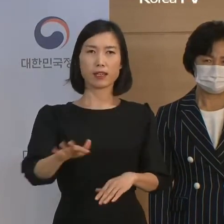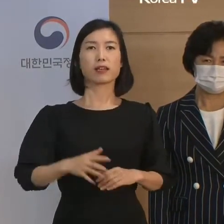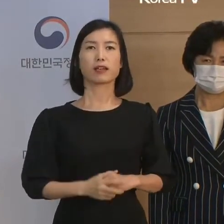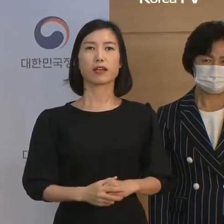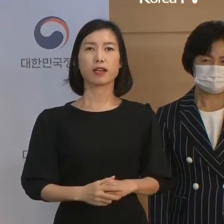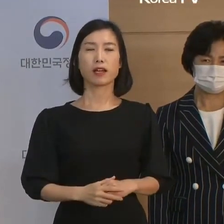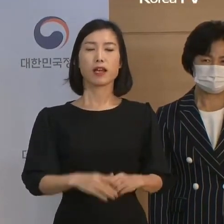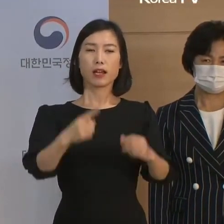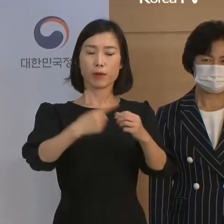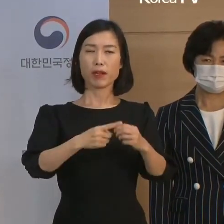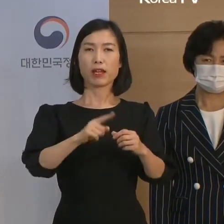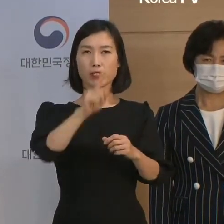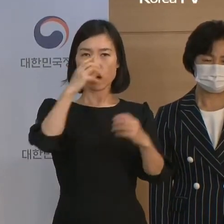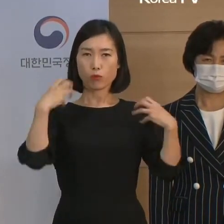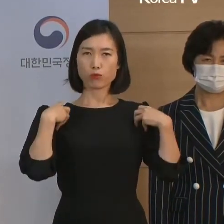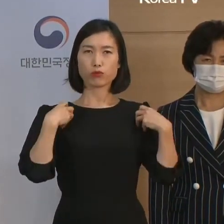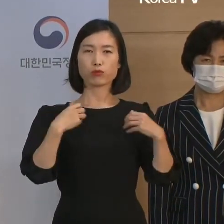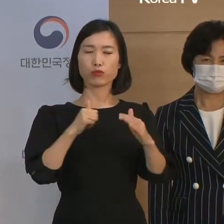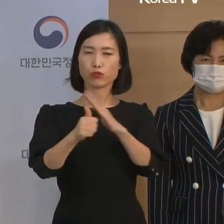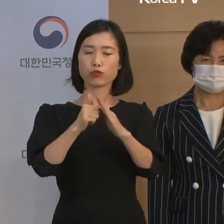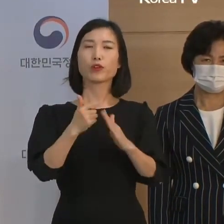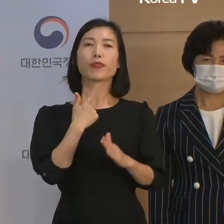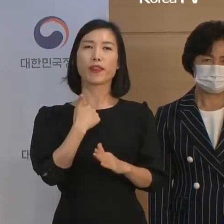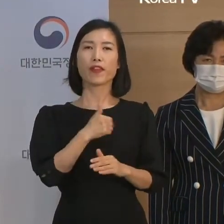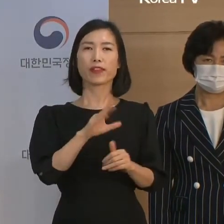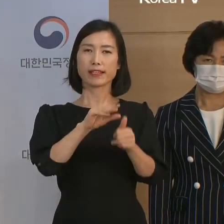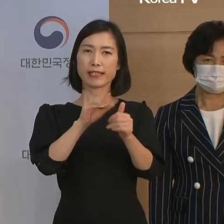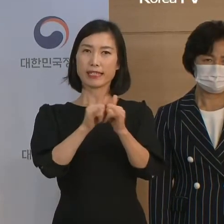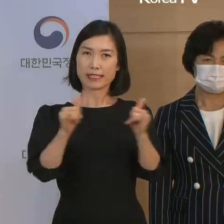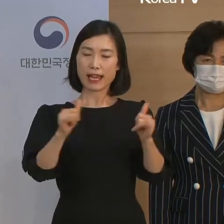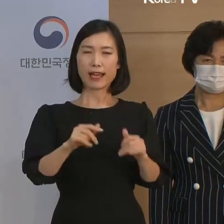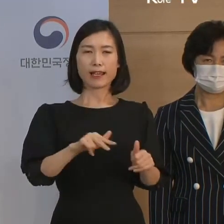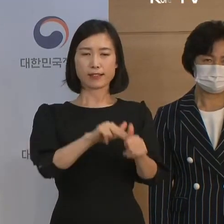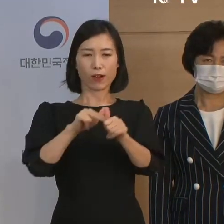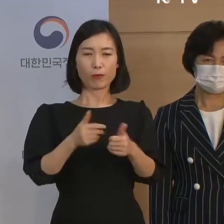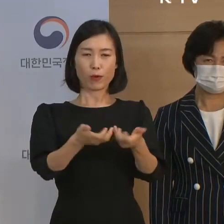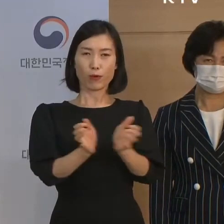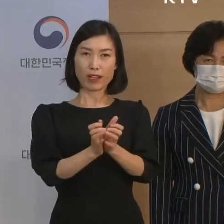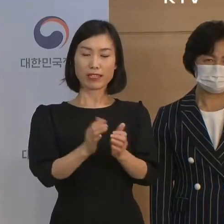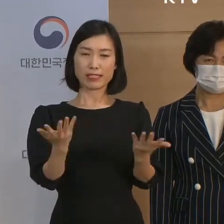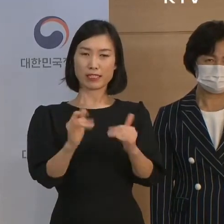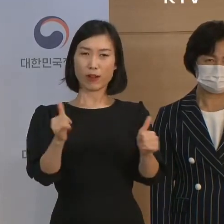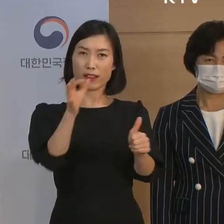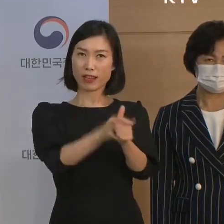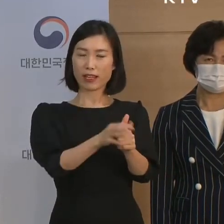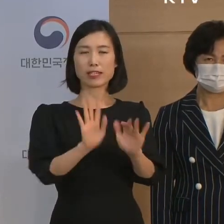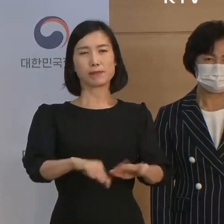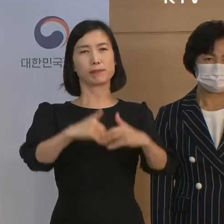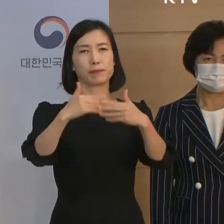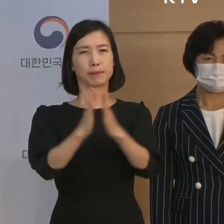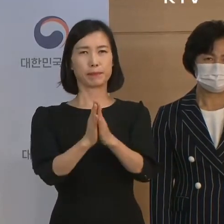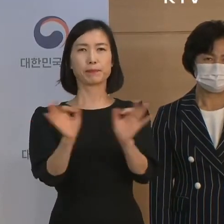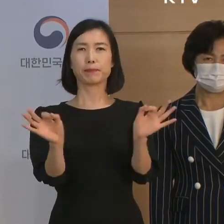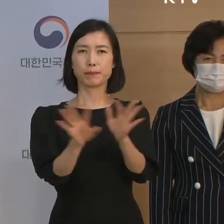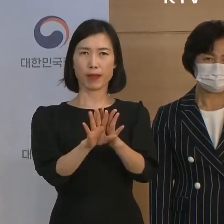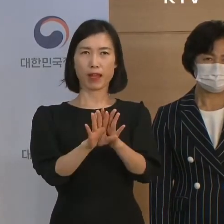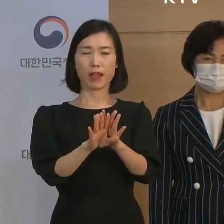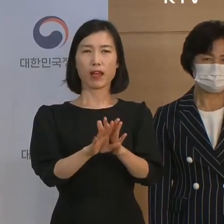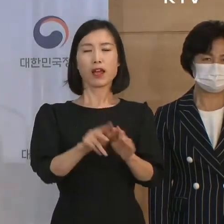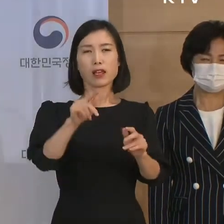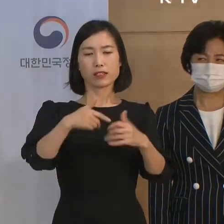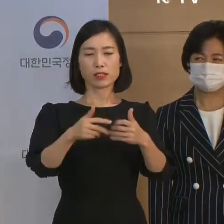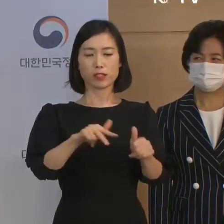첫째, 정부기관 언론사 등에 출입하던 국내 정보원 제도를 전면 폐지하고 국내 정부